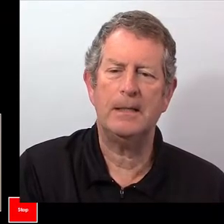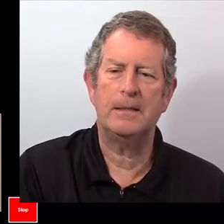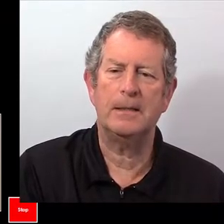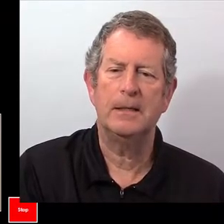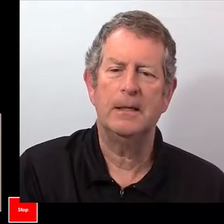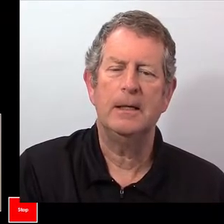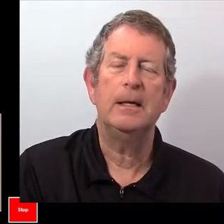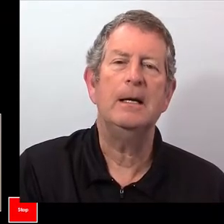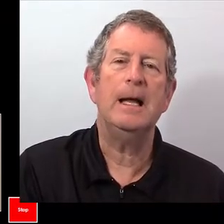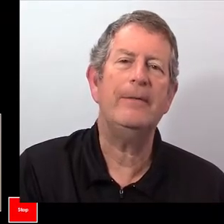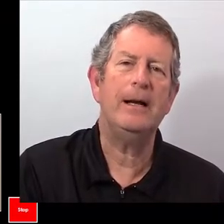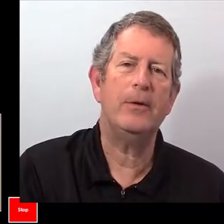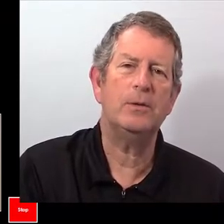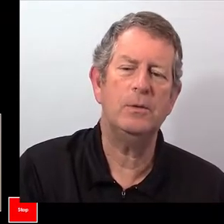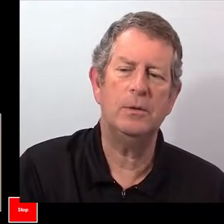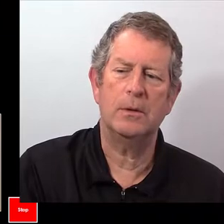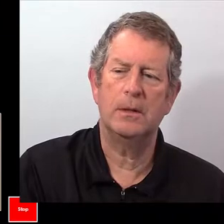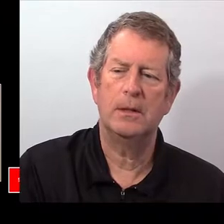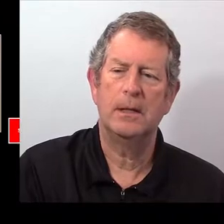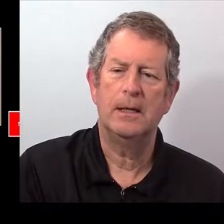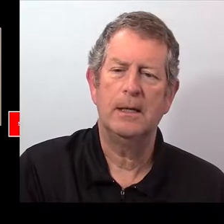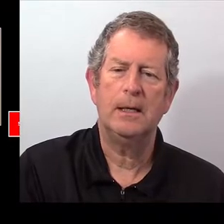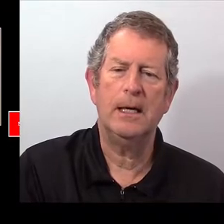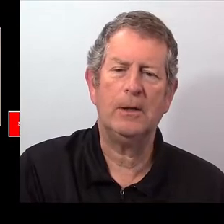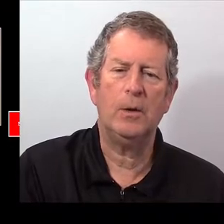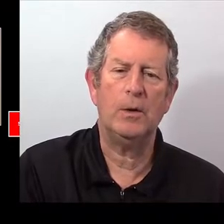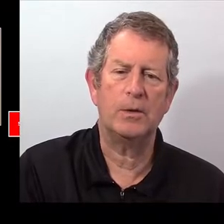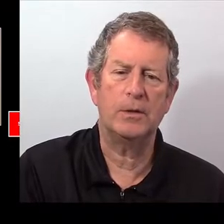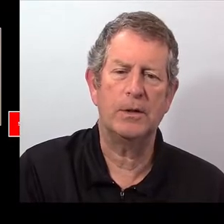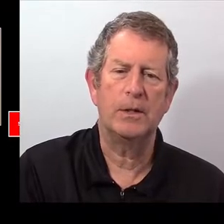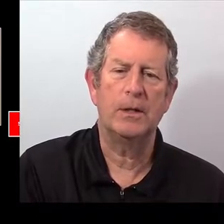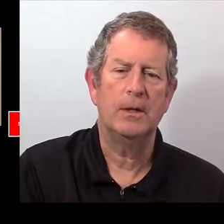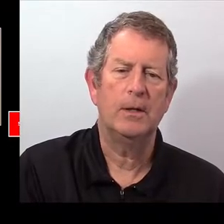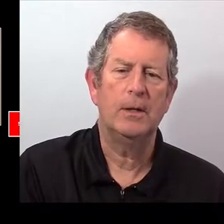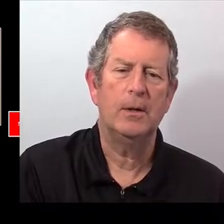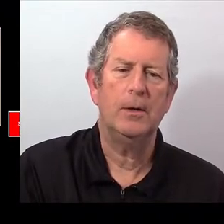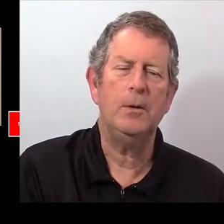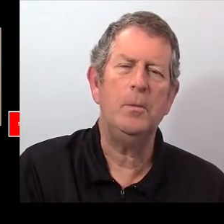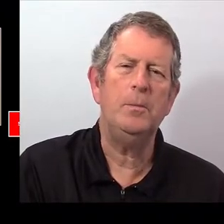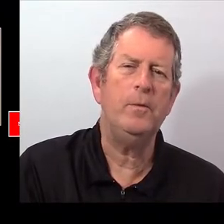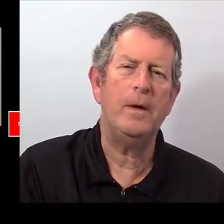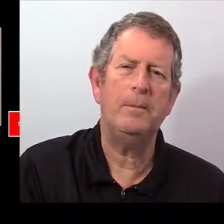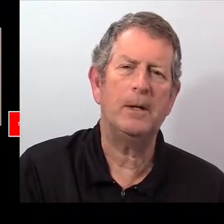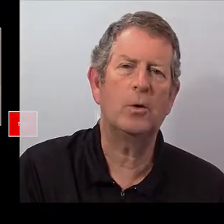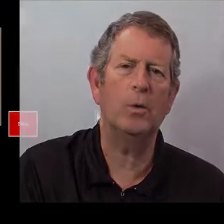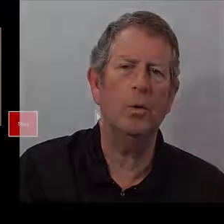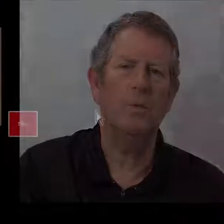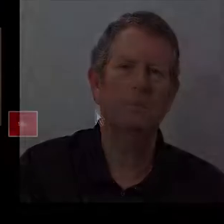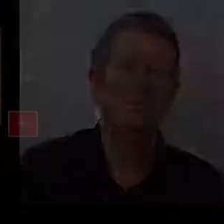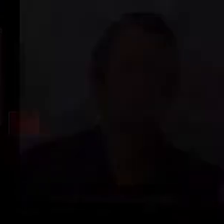13. Lavez la voiture. 14. Ne buvez pas de trop.